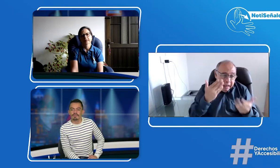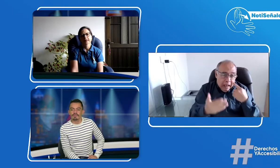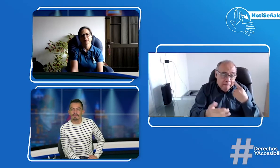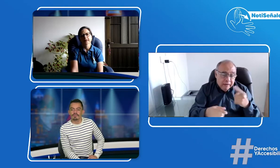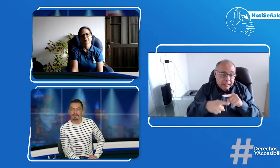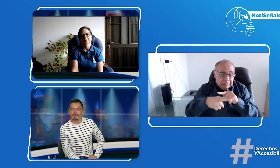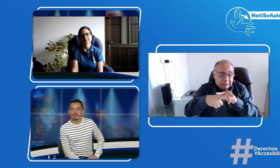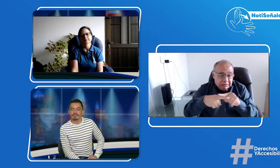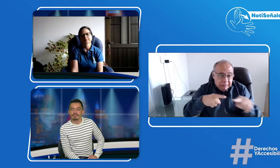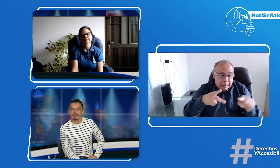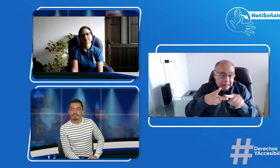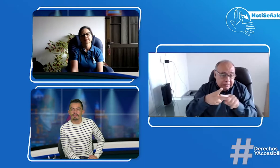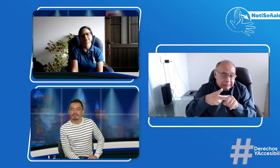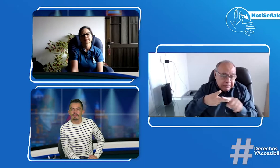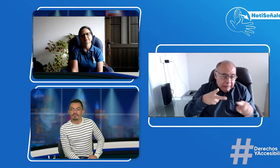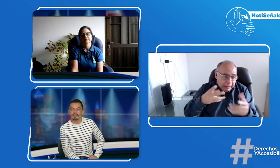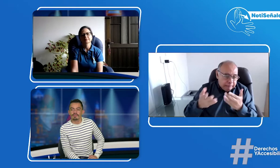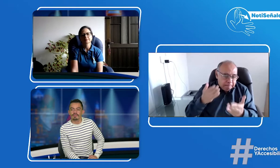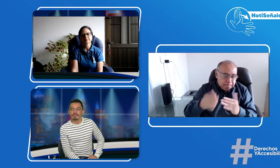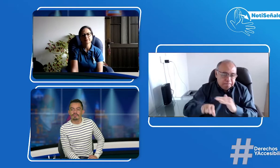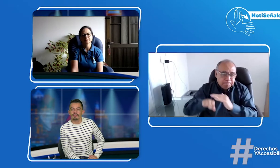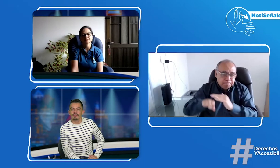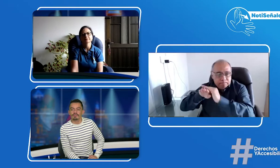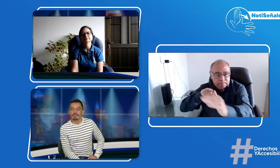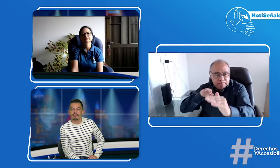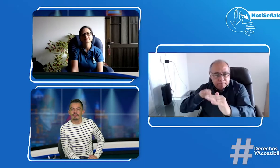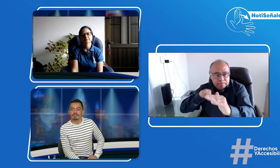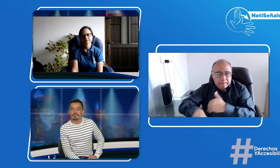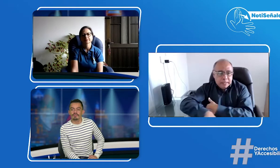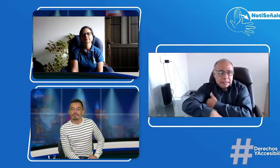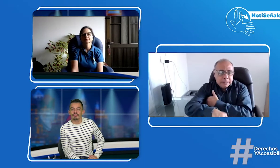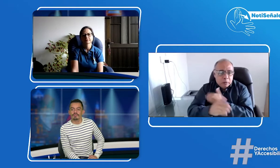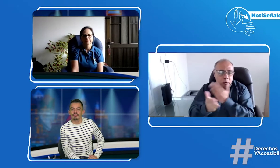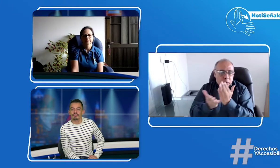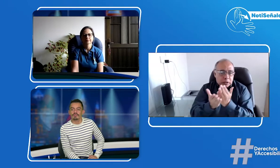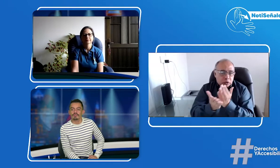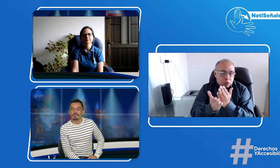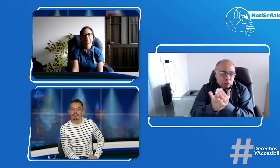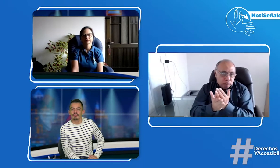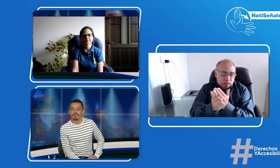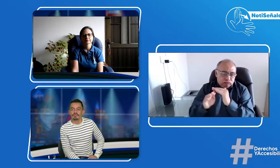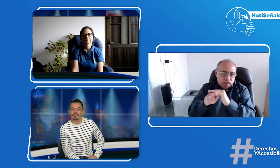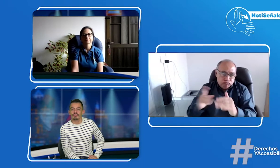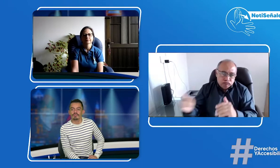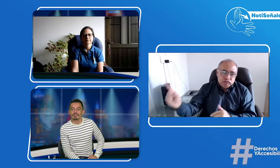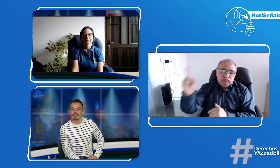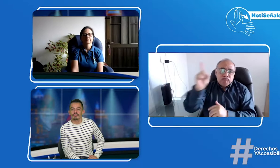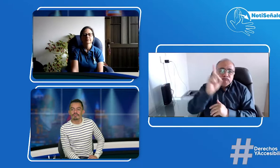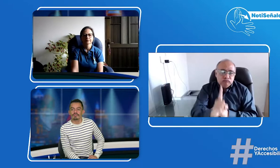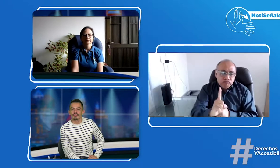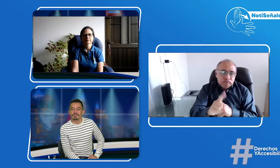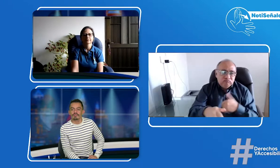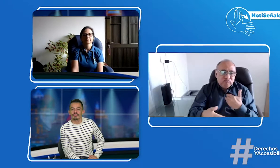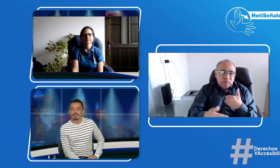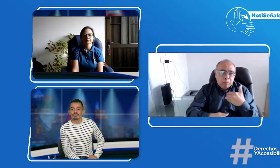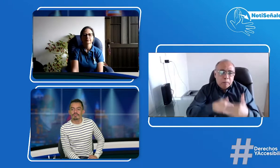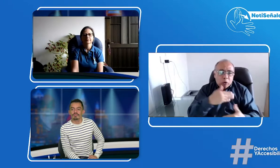Nosotros veremos si para la próxima semana o en dos semanas pudiéramos invitar a un referente del Ministerio de